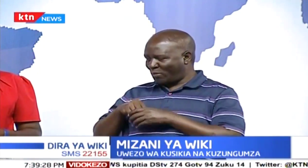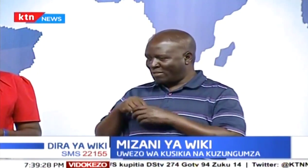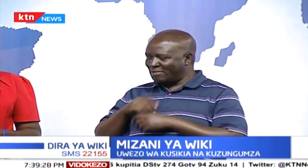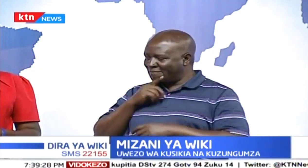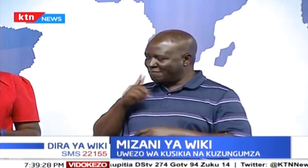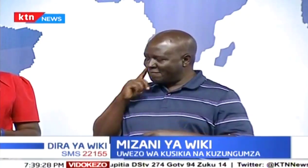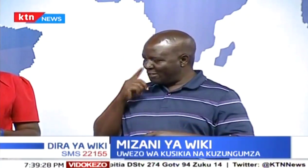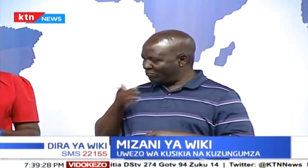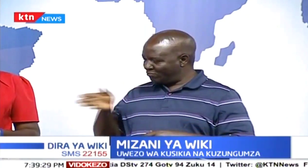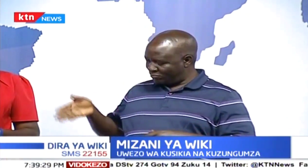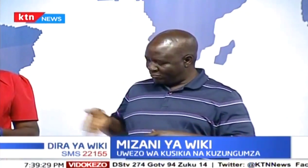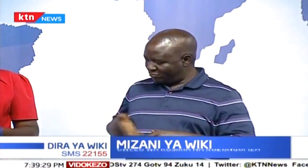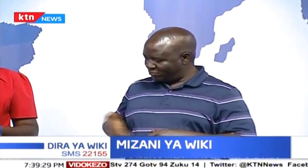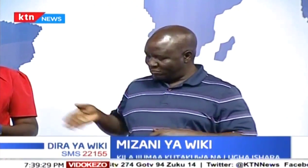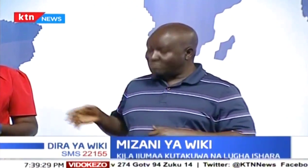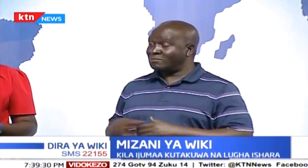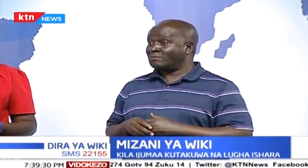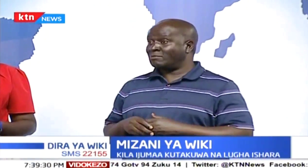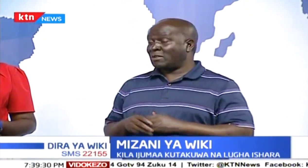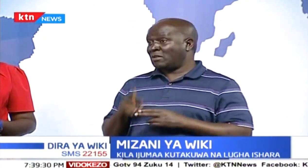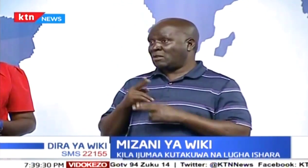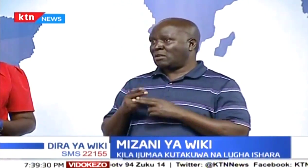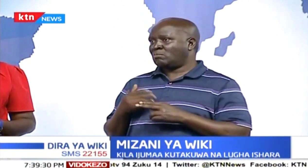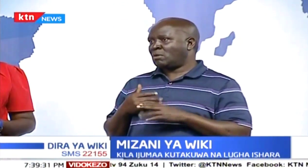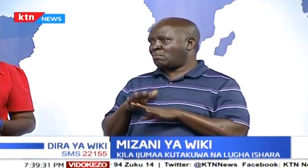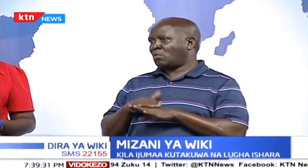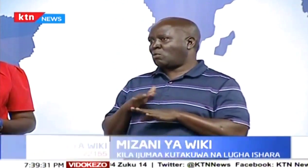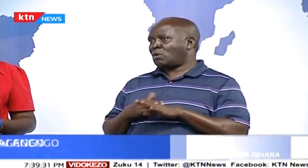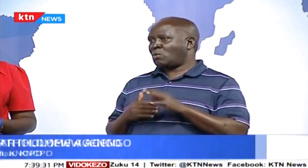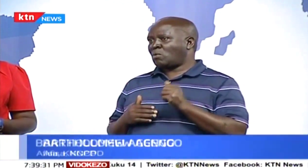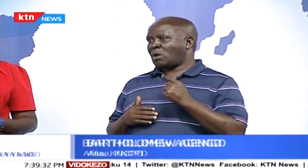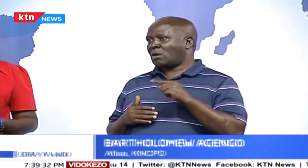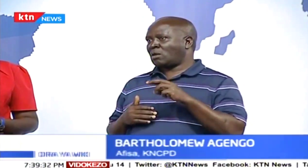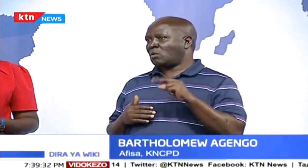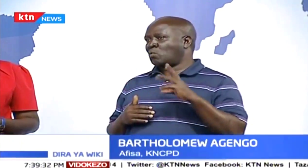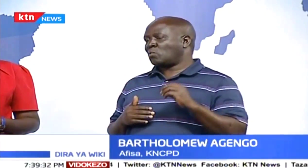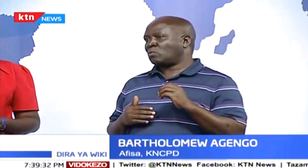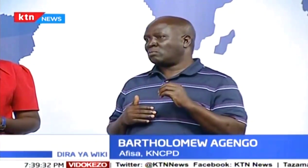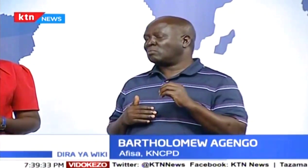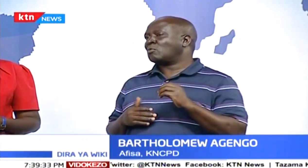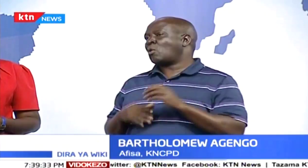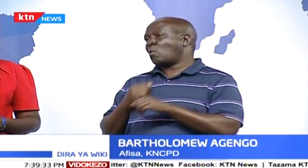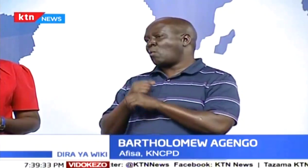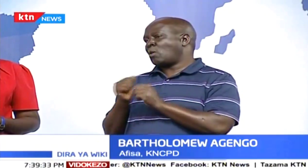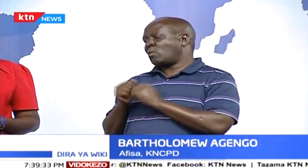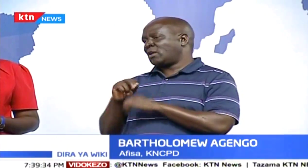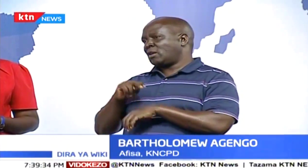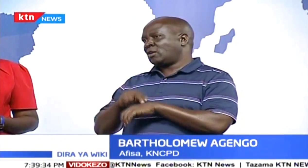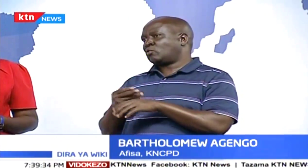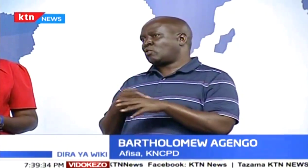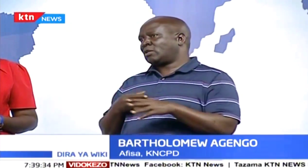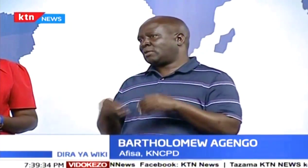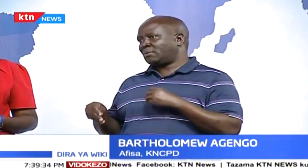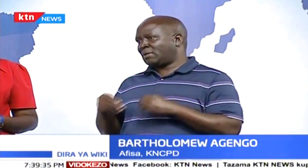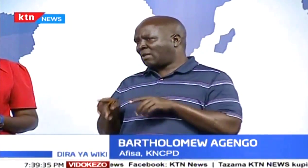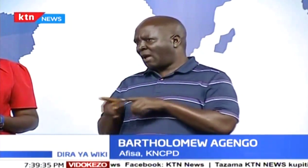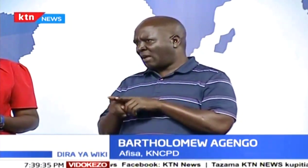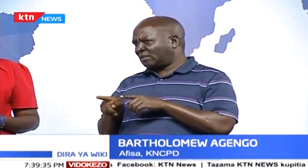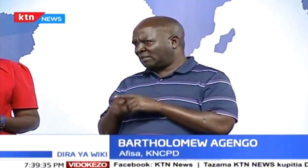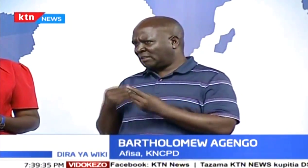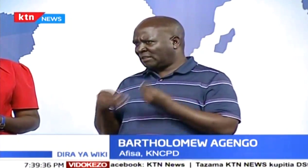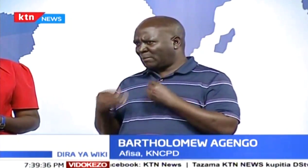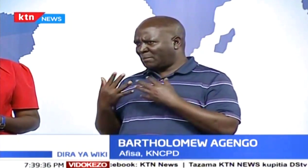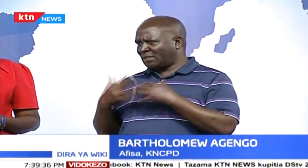Nimefurahi kuwa na wenzangu kuulizo wa maswali. Na intuwa Bartholomeo Agengo.